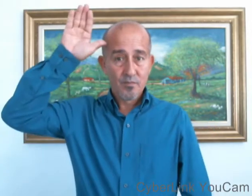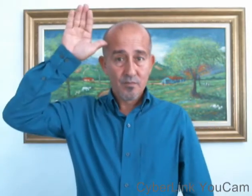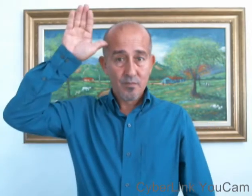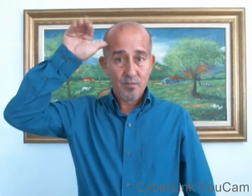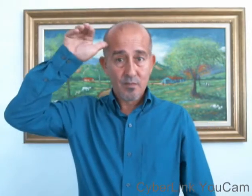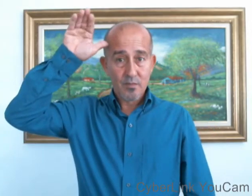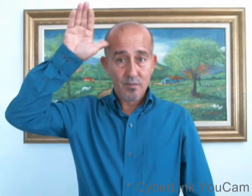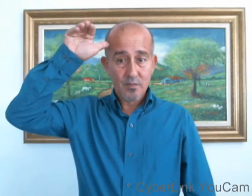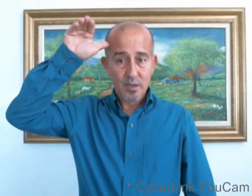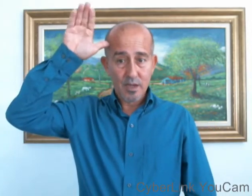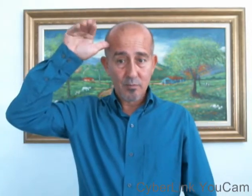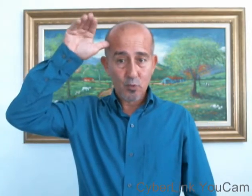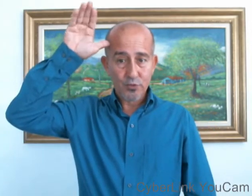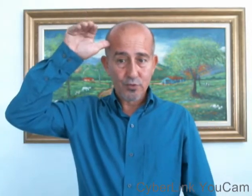El burro.